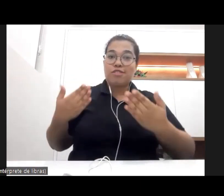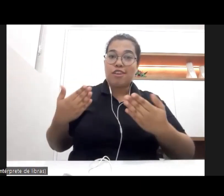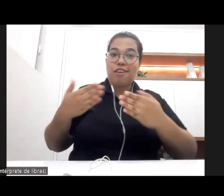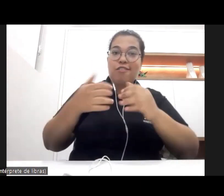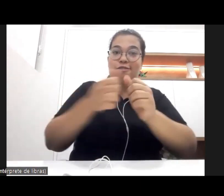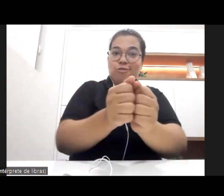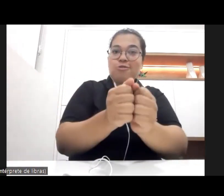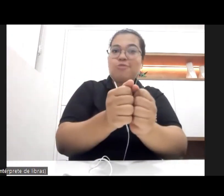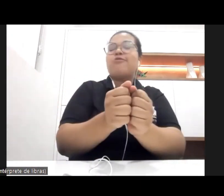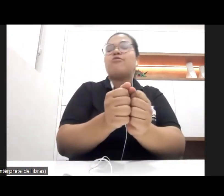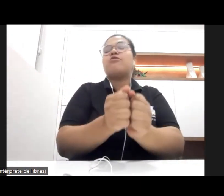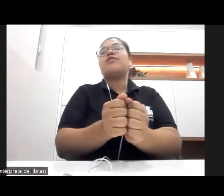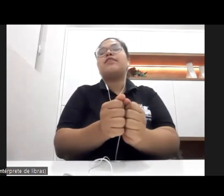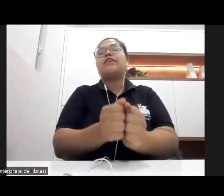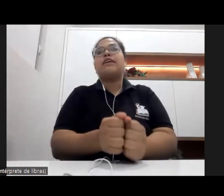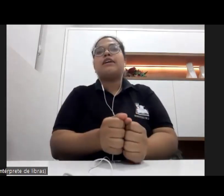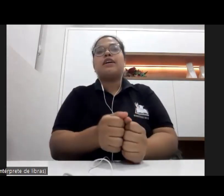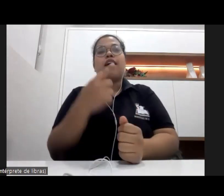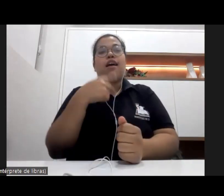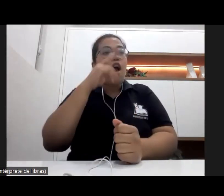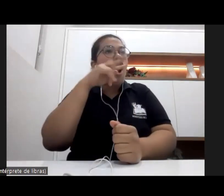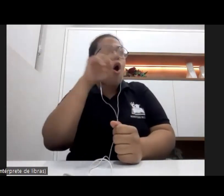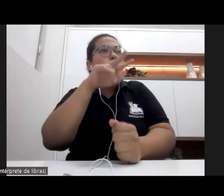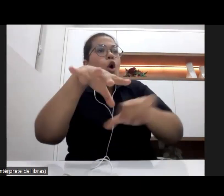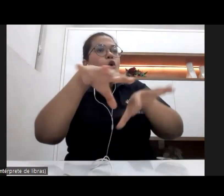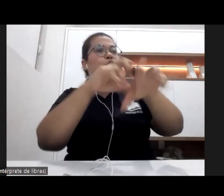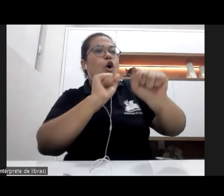em outros estados.